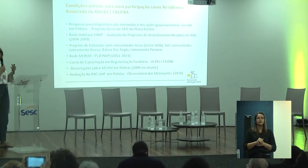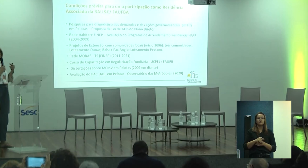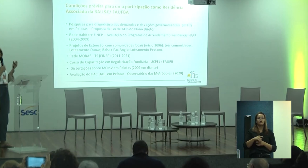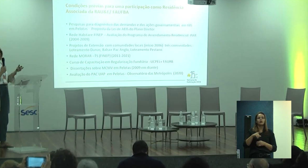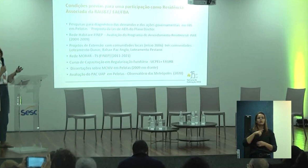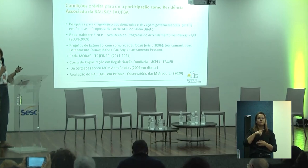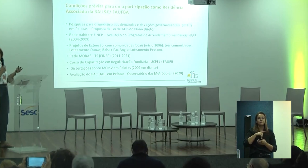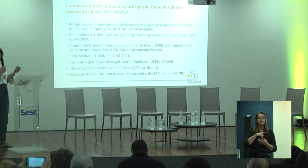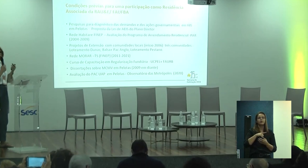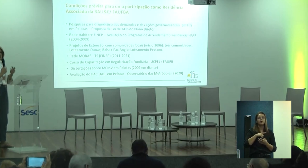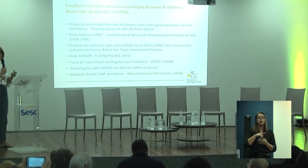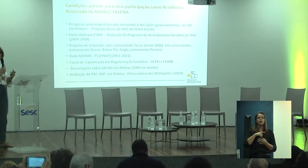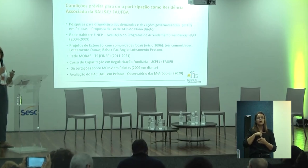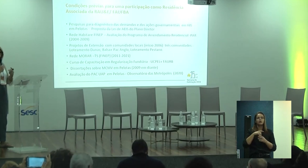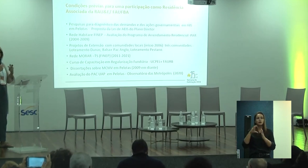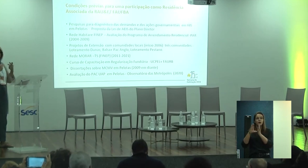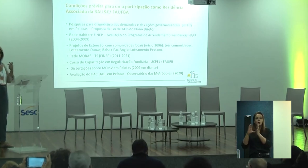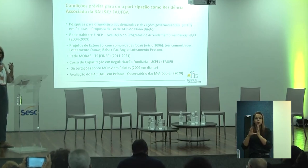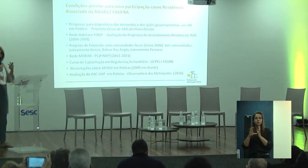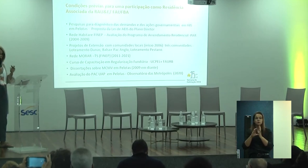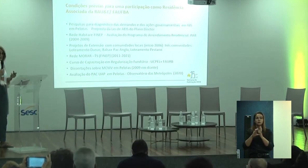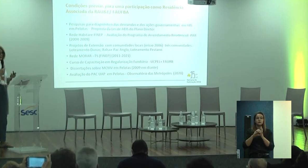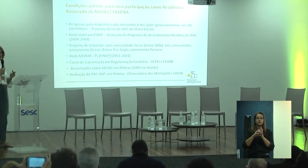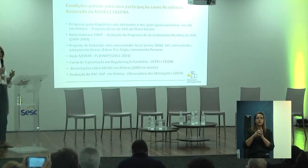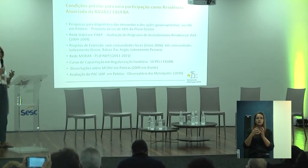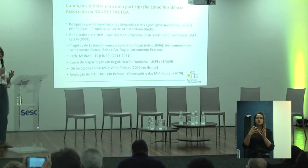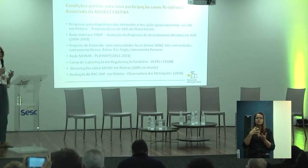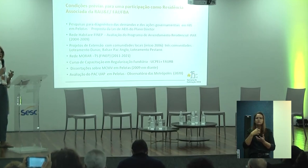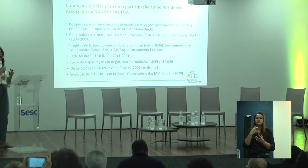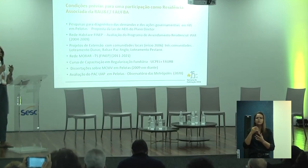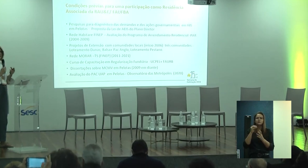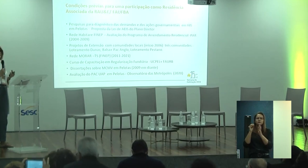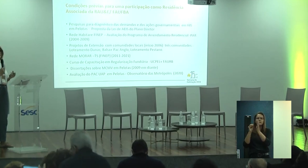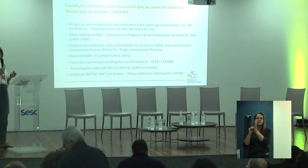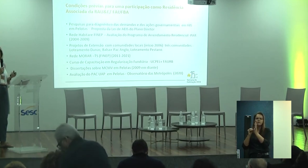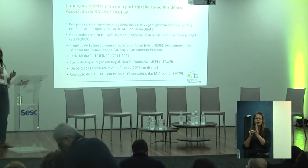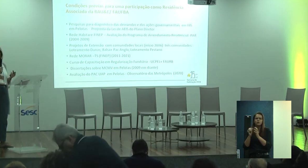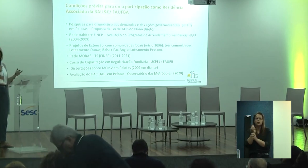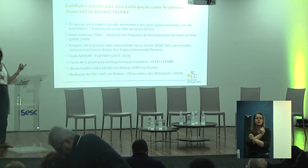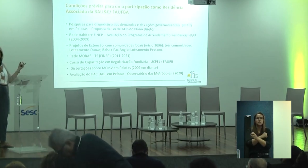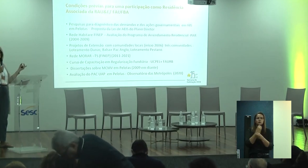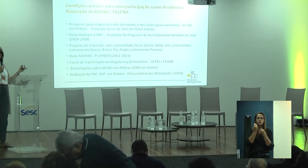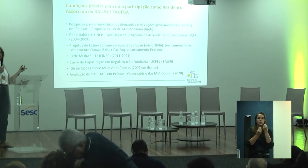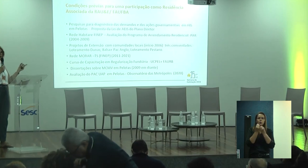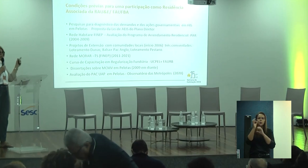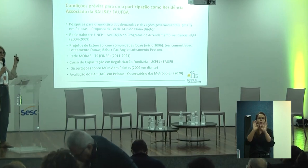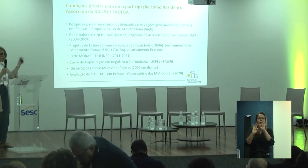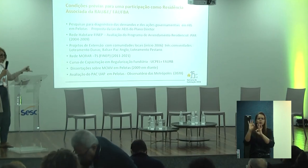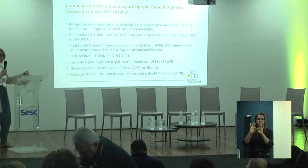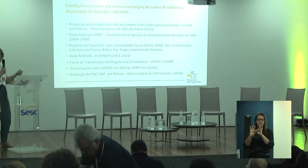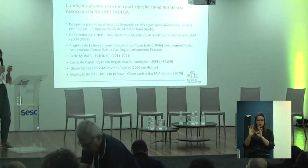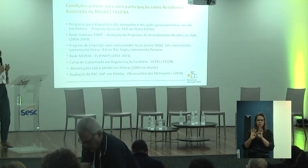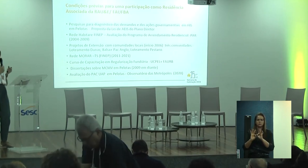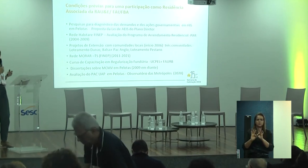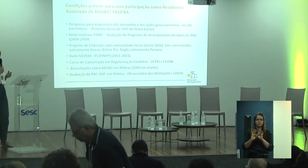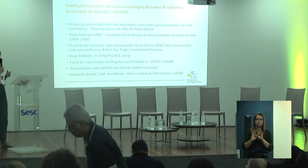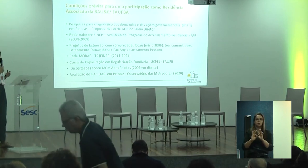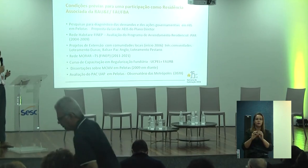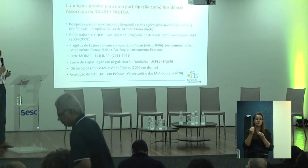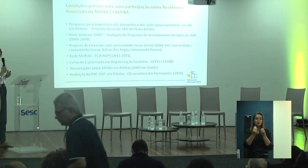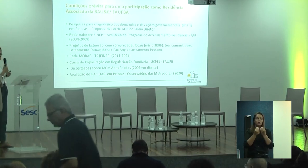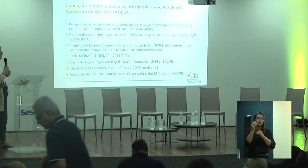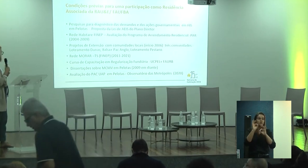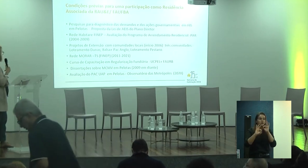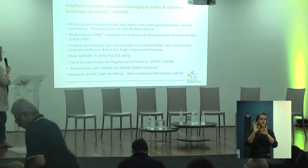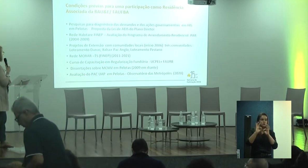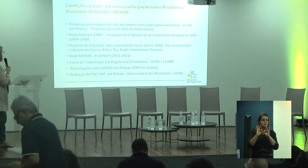Oferecemos à comunidade, quando sentimos falta que os alunos não tinham essa formação, como se fazia regularização fundiária. Então, oferecemos um